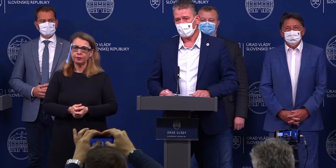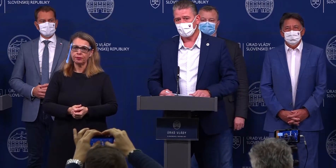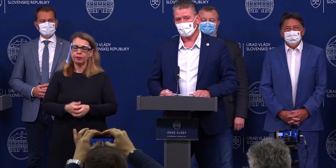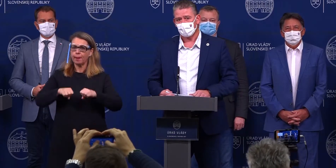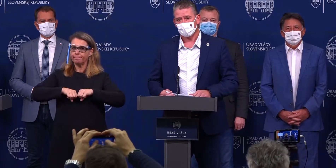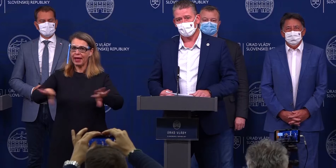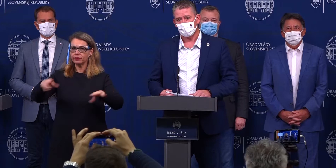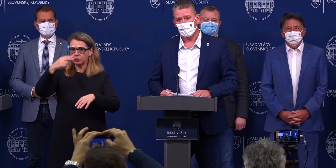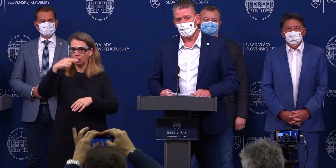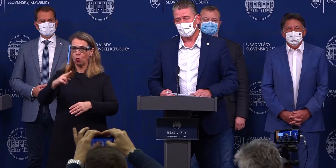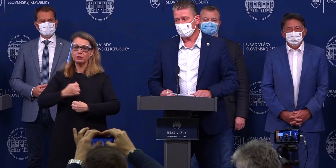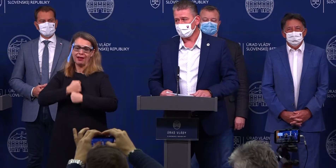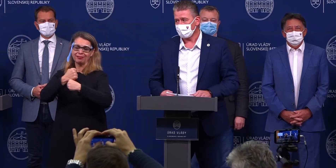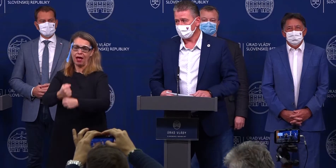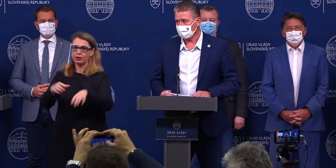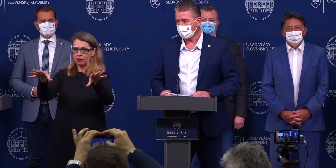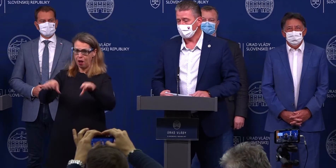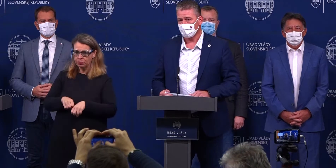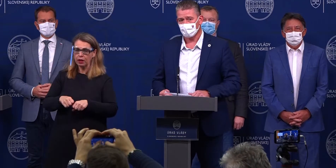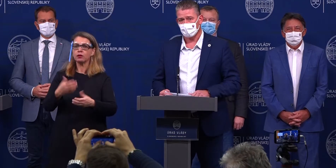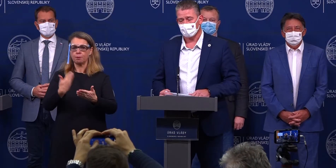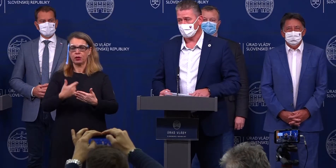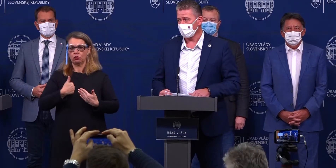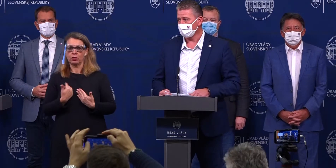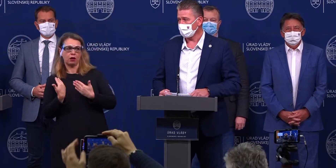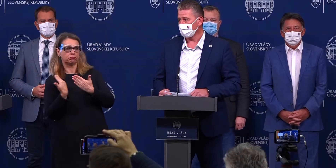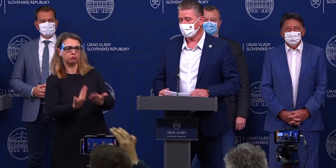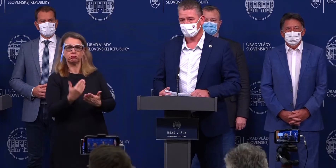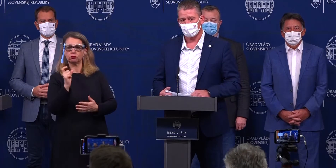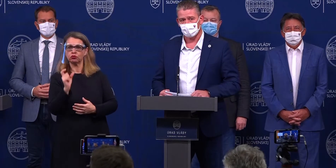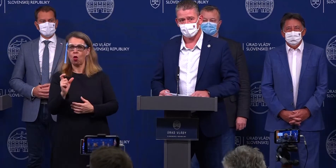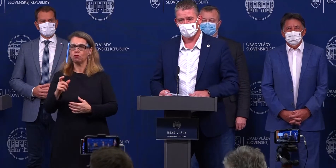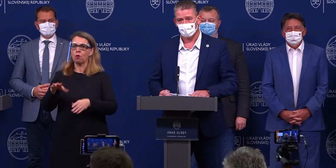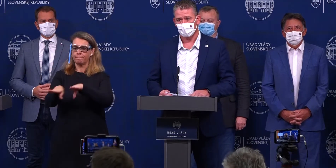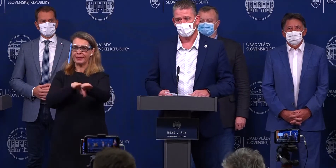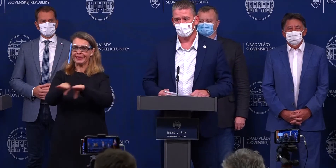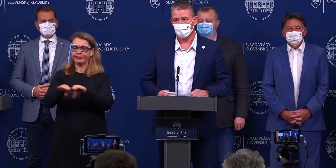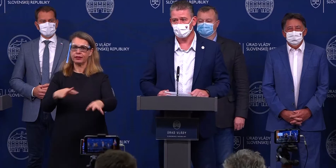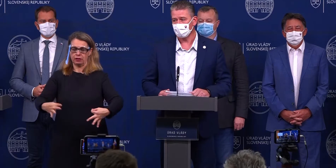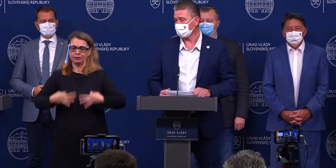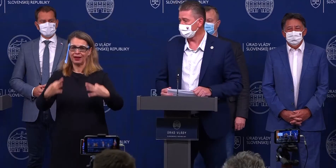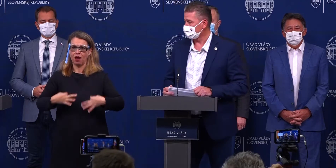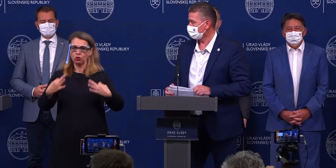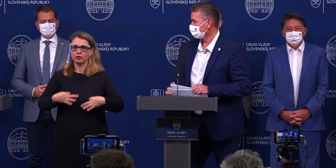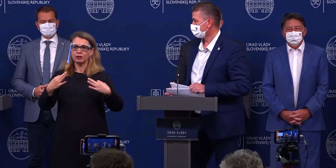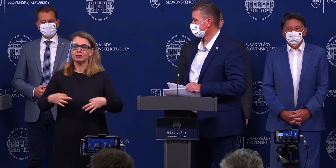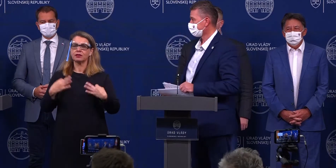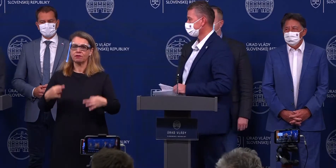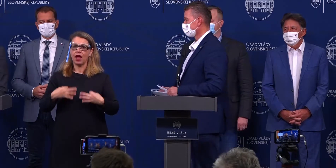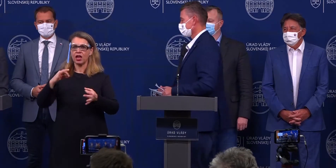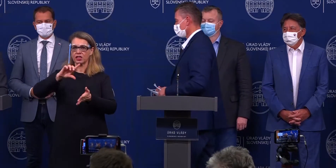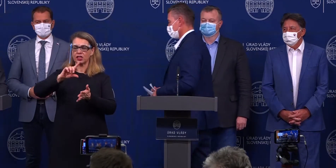navrhovala na prijatie. A ja by som aj týmto odovzdal slovo pánovi ministrovi zdravotníctva Marekovi Krajčímu. Nech sa páči.